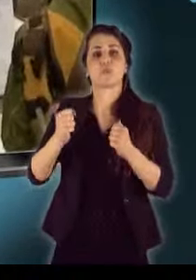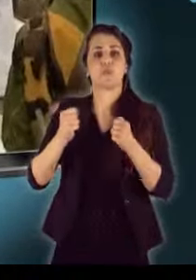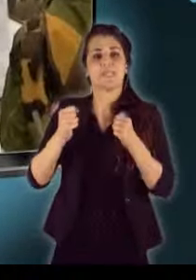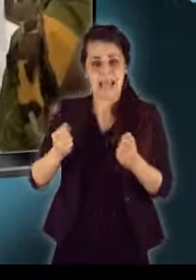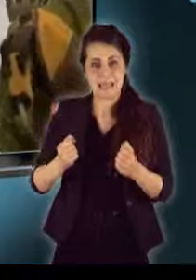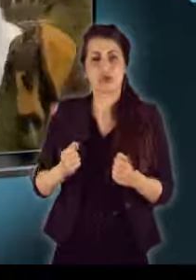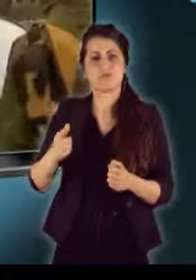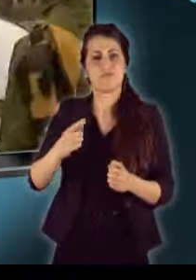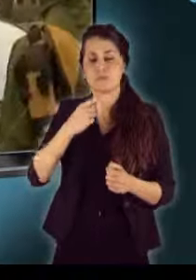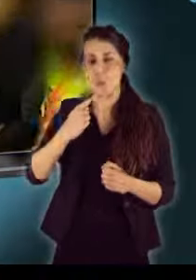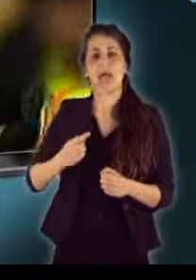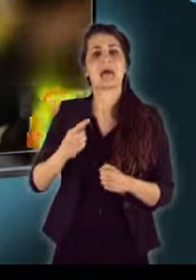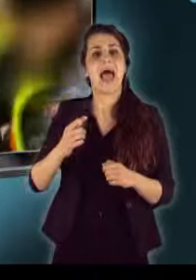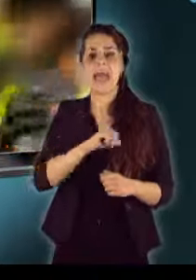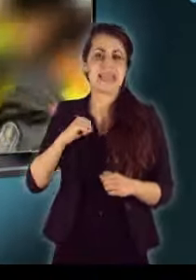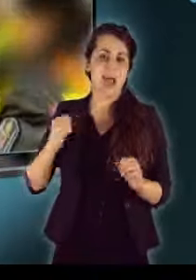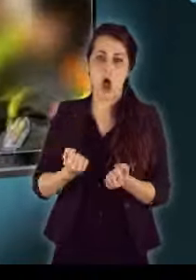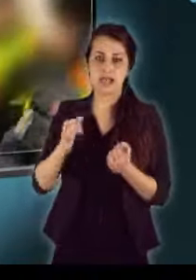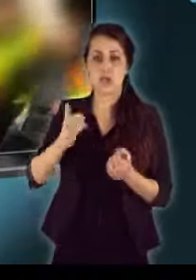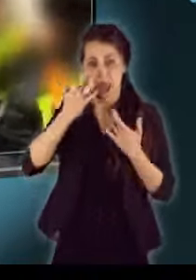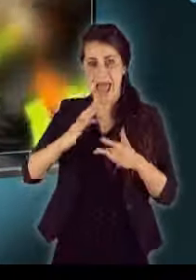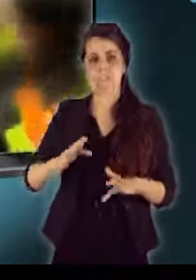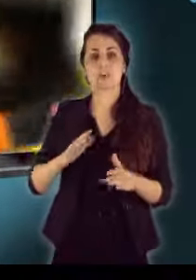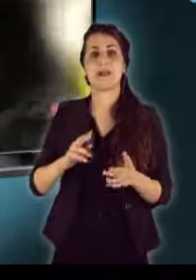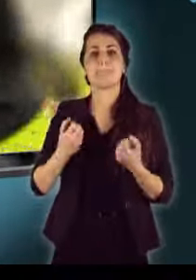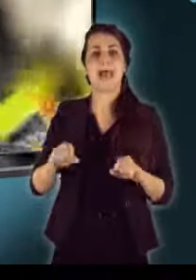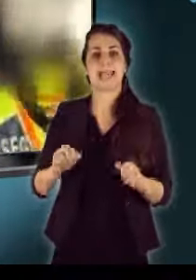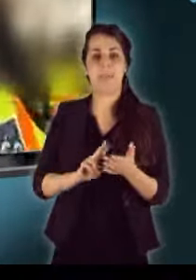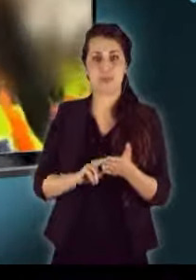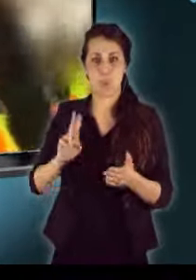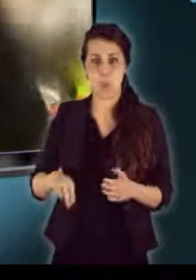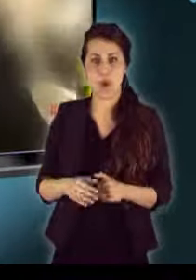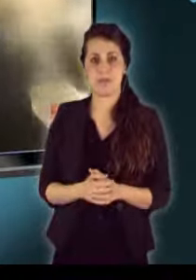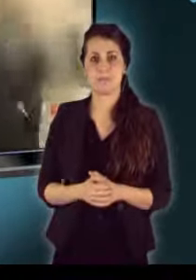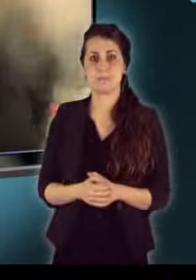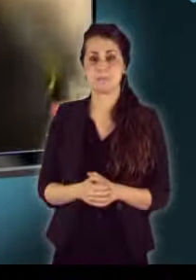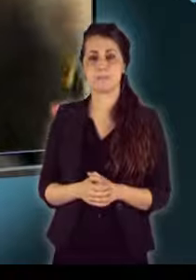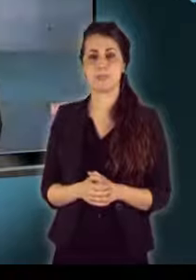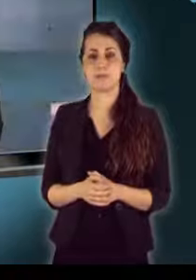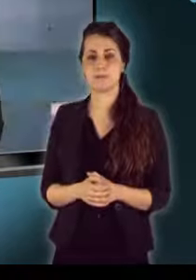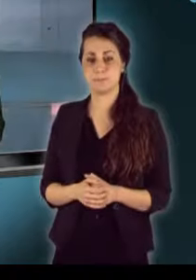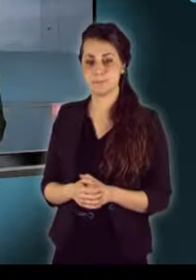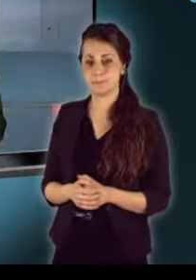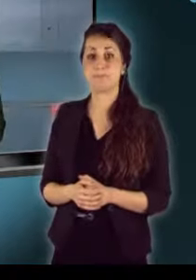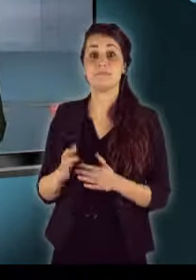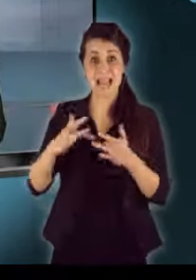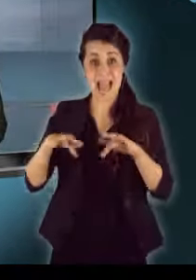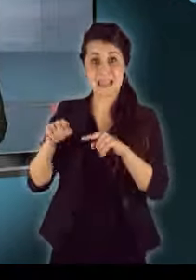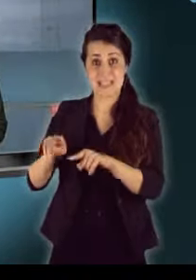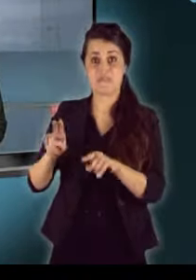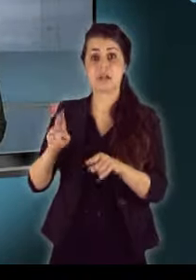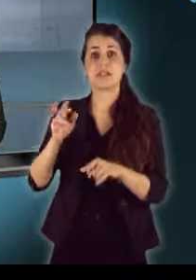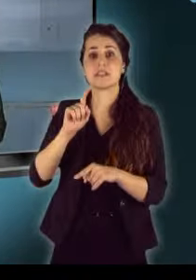Hangsúlyozták, hogy egyéni akcióról van szó, és lemondtak mentelmi jogukról. A helyszínen van